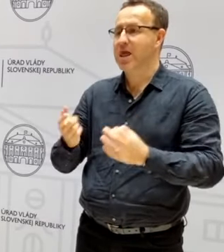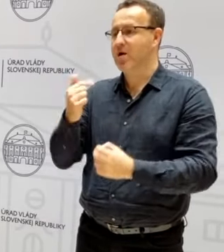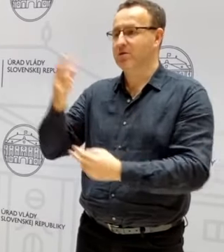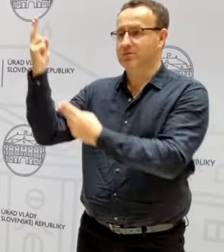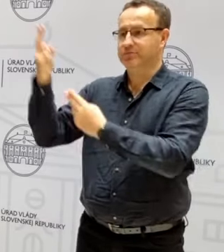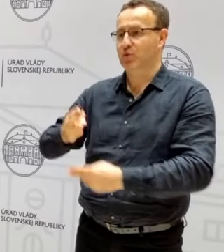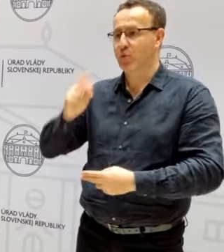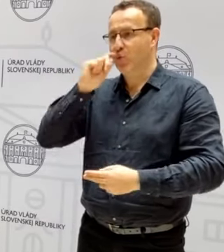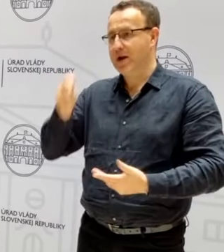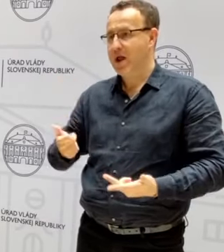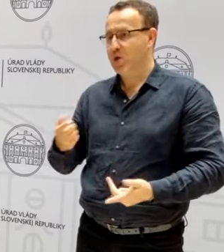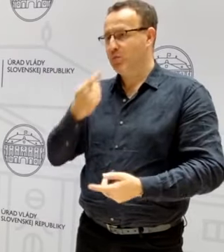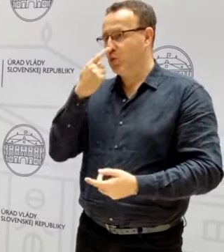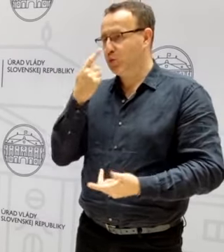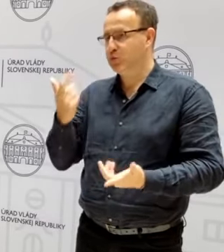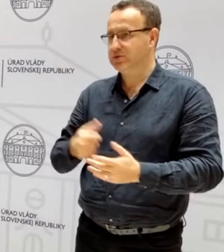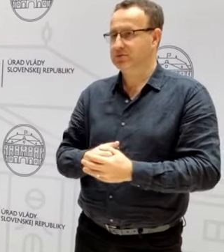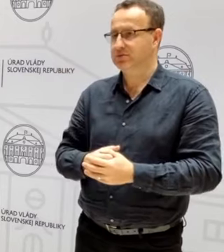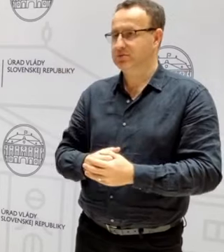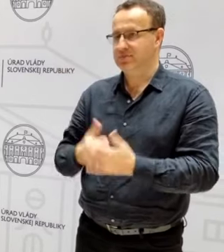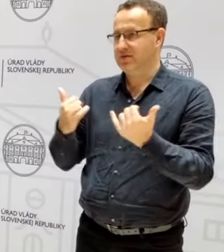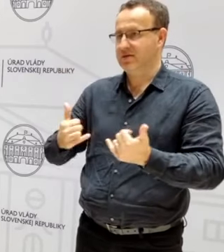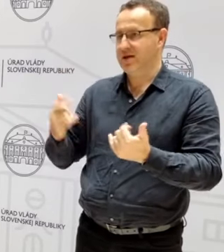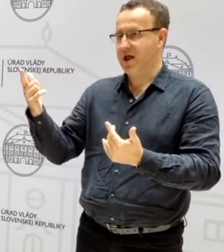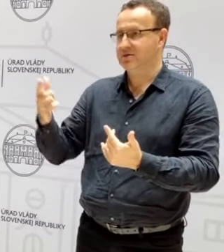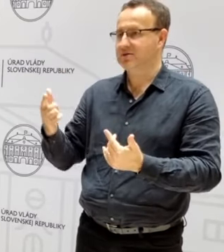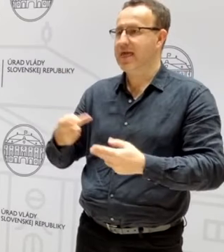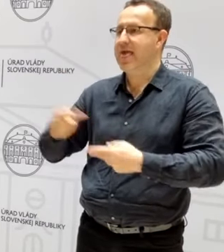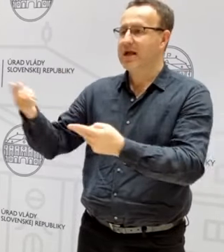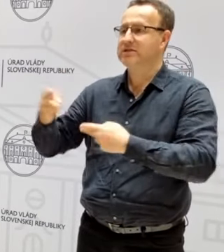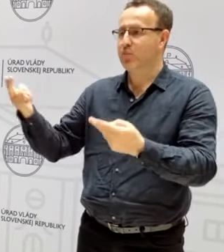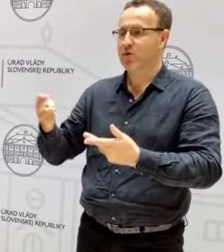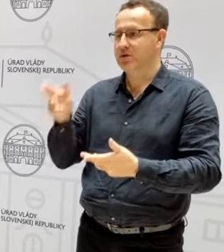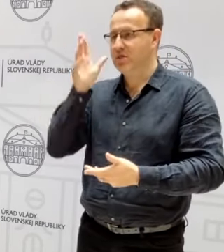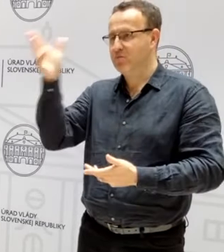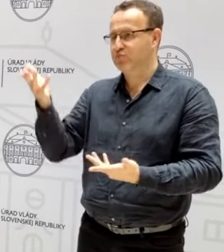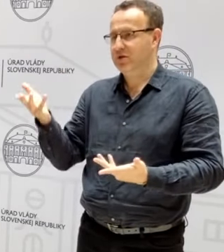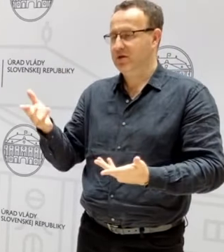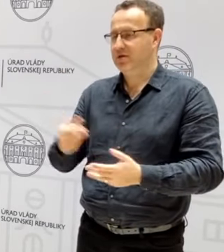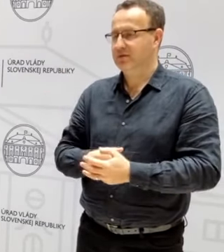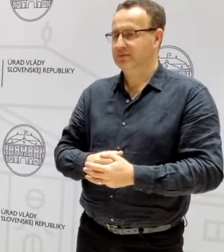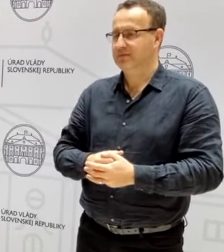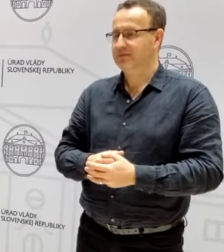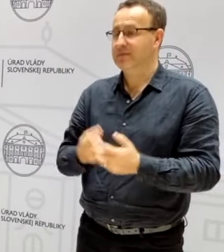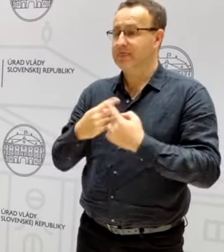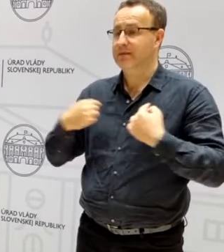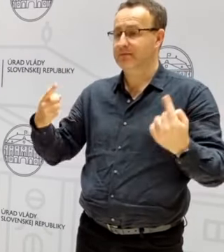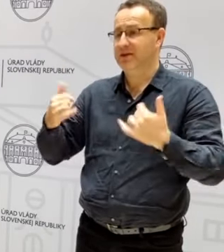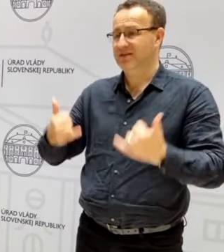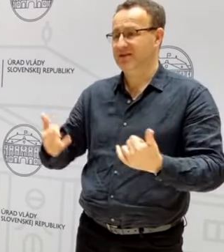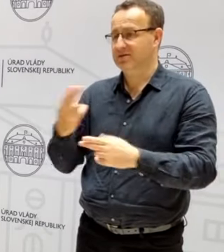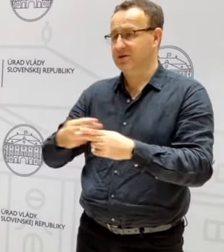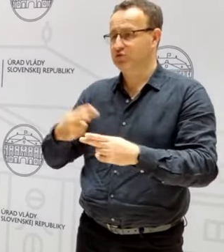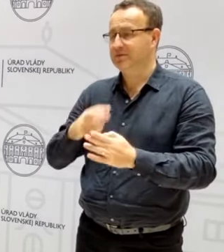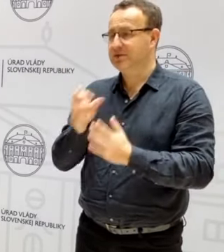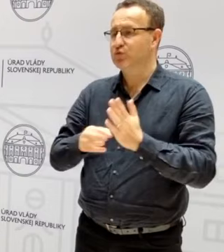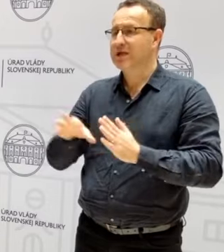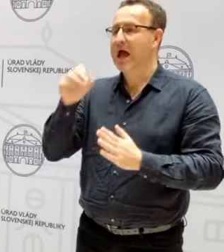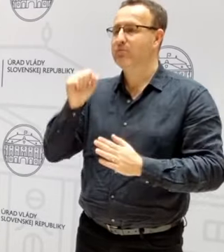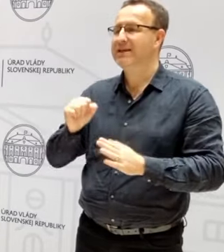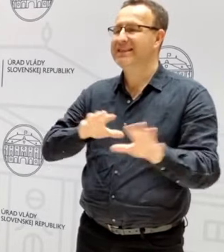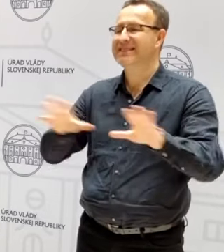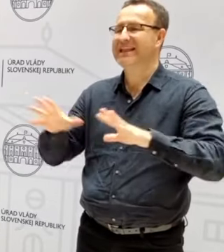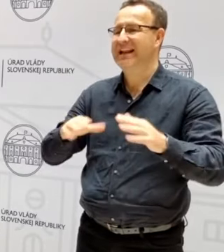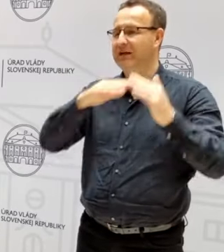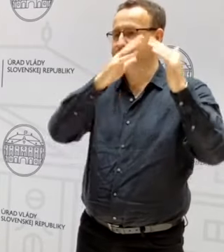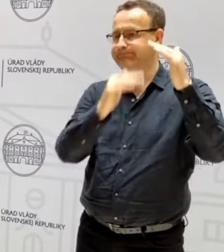z Ukrajiny alebo Ruska, ktoré určite toľko exportovať ako v minulosti nebudú. My dneska riešime tú situáciu, aby tie výkyvy na